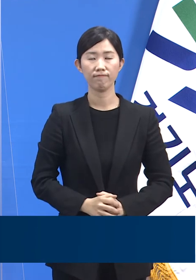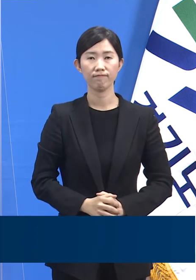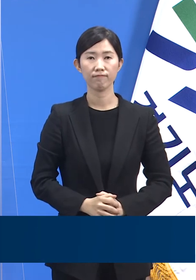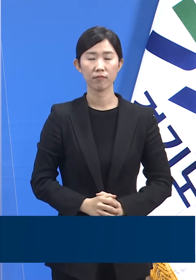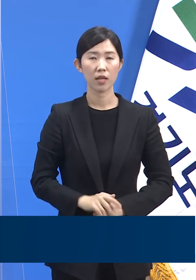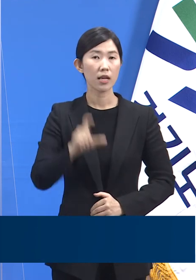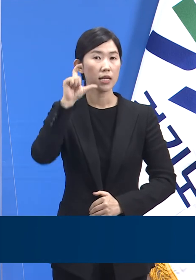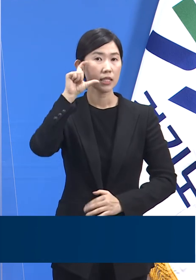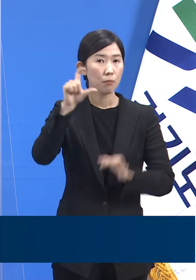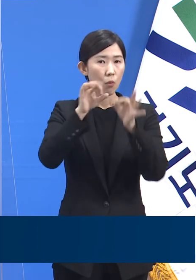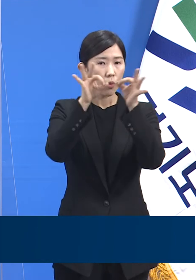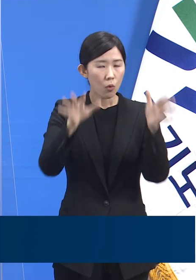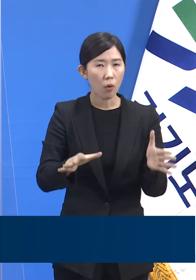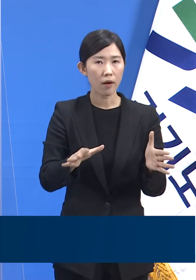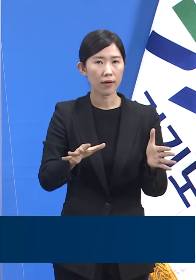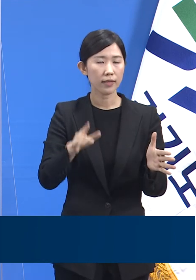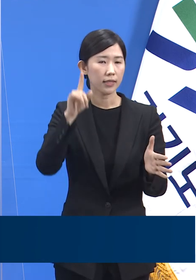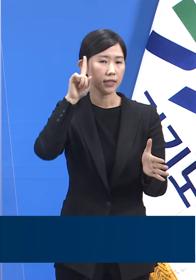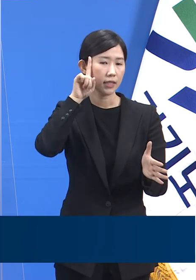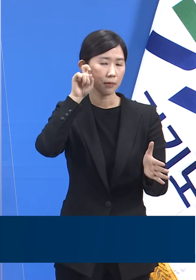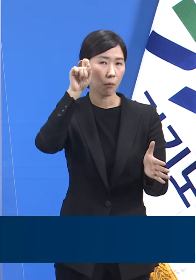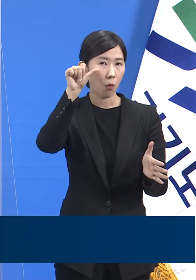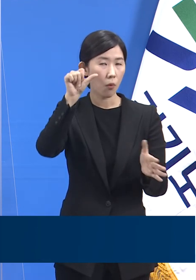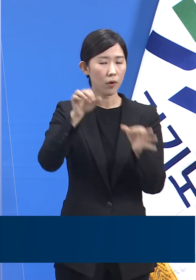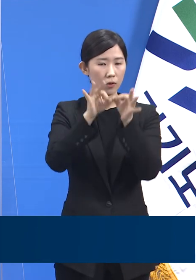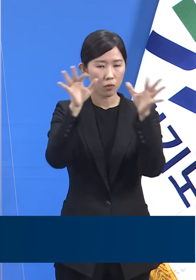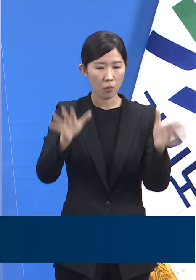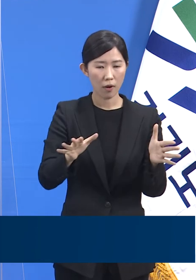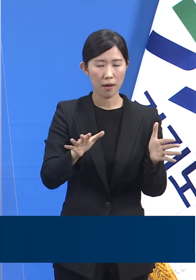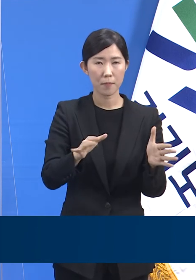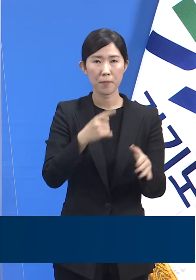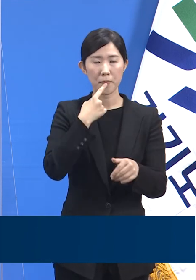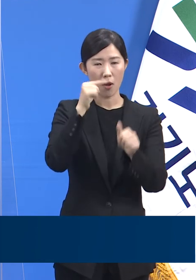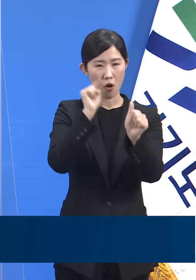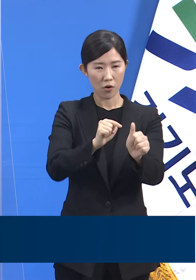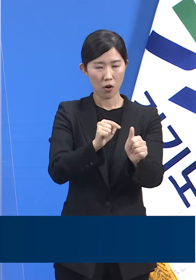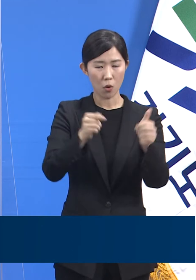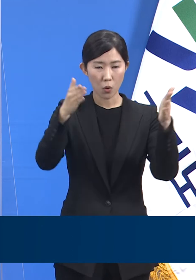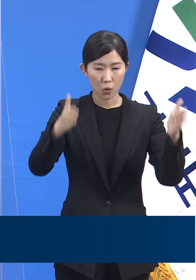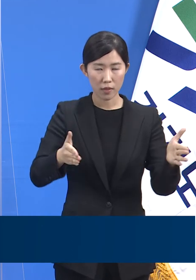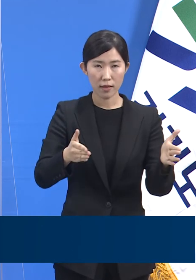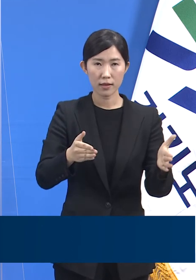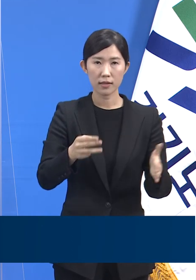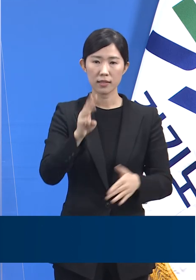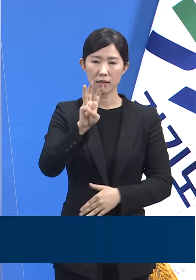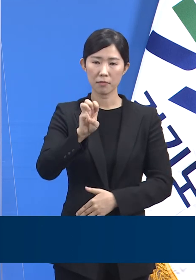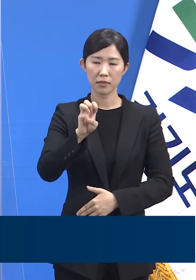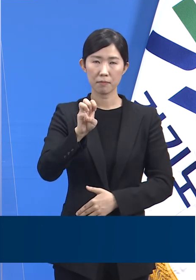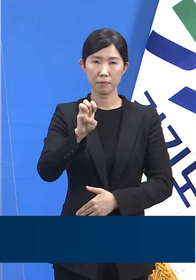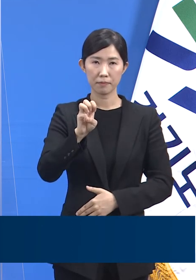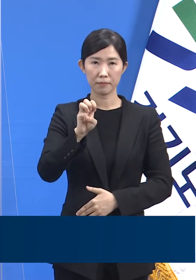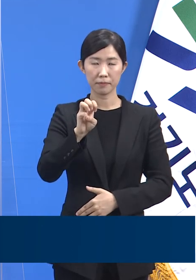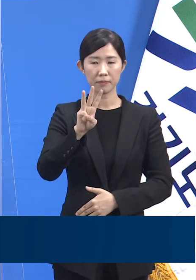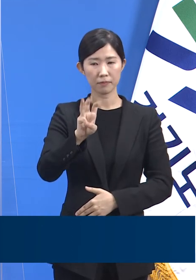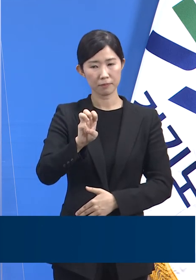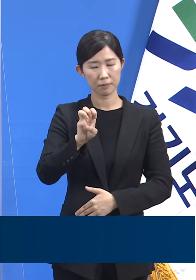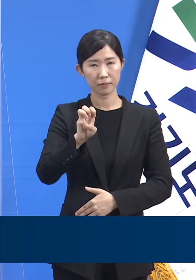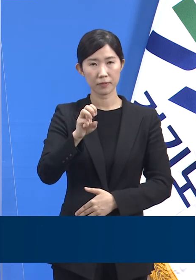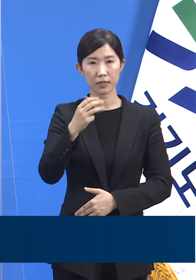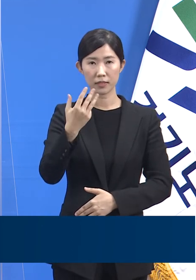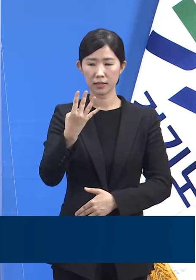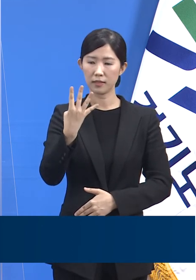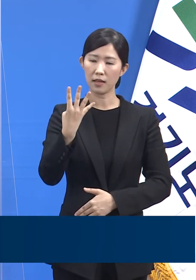보름간의 행정명령 기간 동안 총 34만 8,792명의 외국인 노동자들이